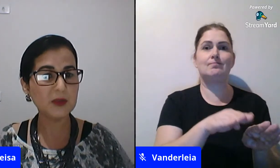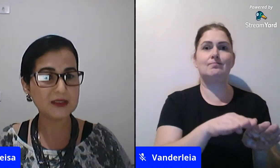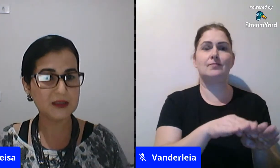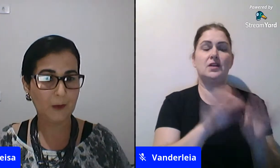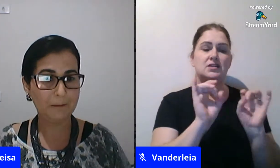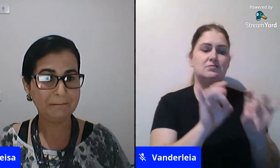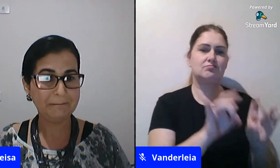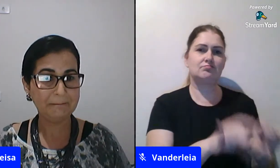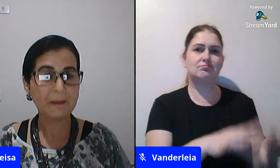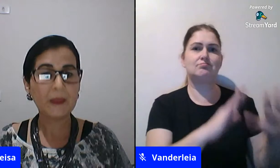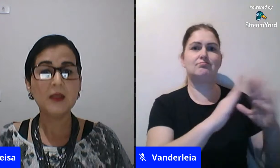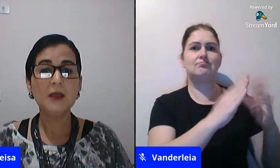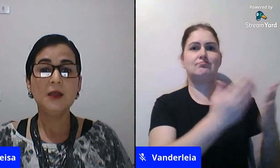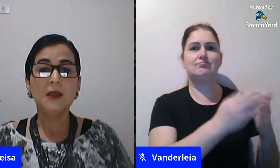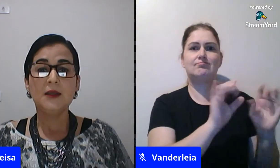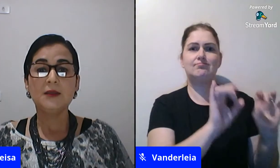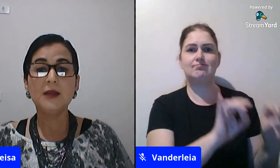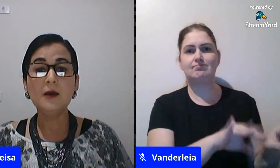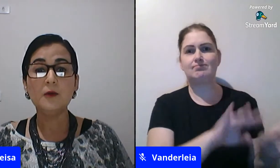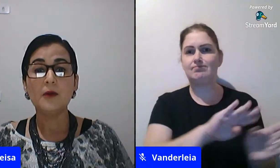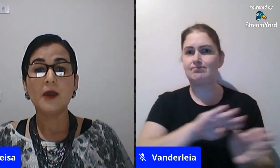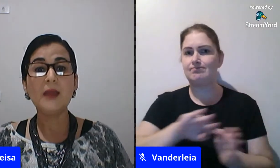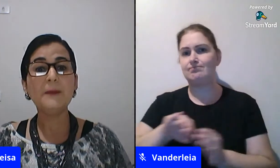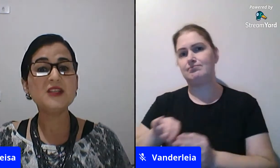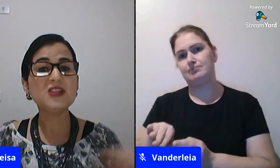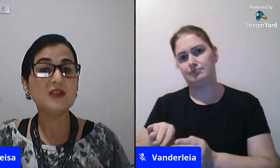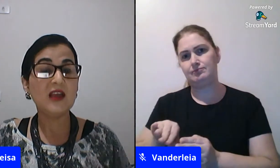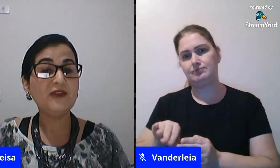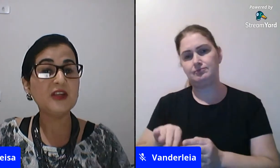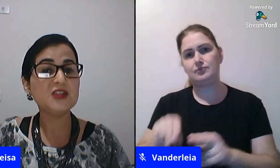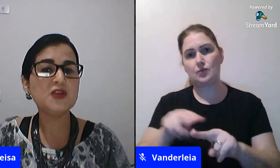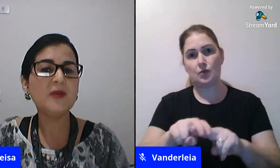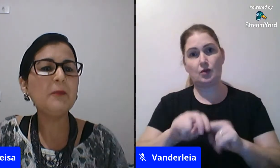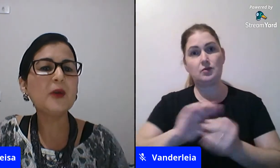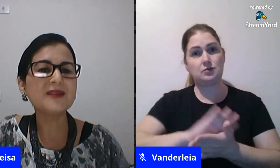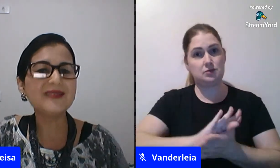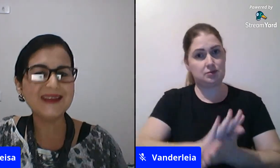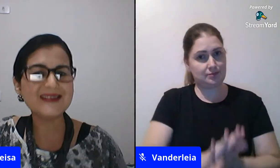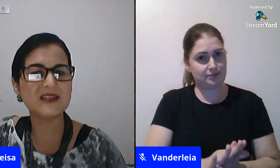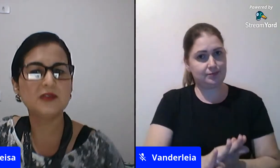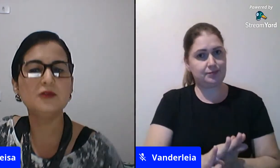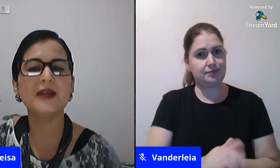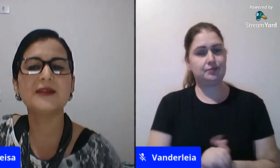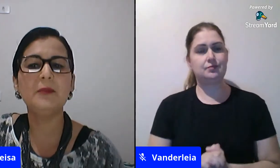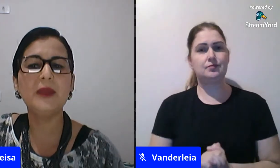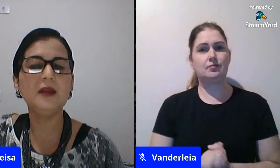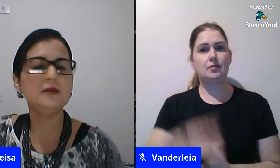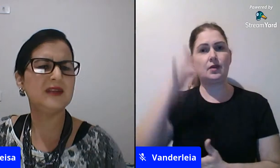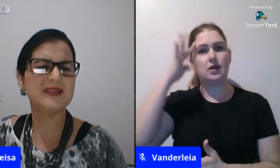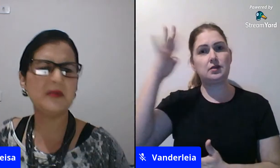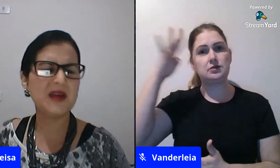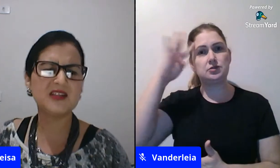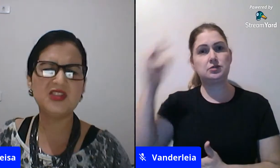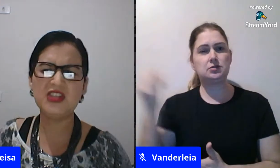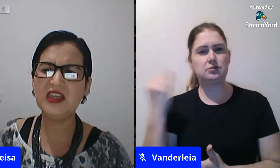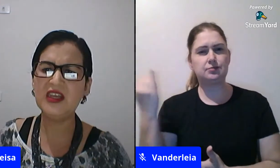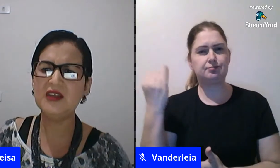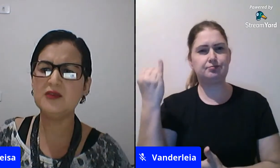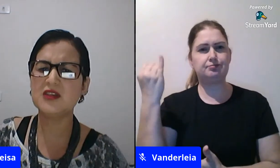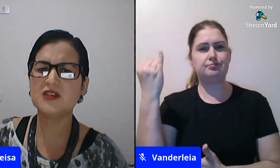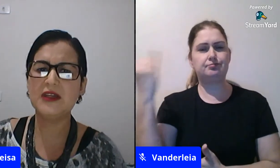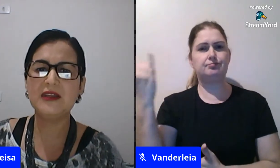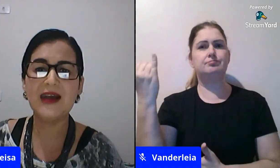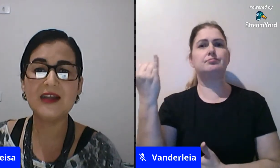tipo de discriminação. então, refletir sobre a importância do tratamento das temáticas